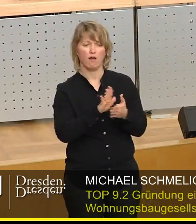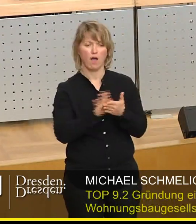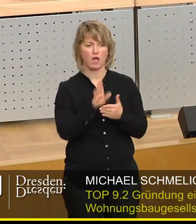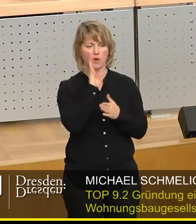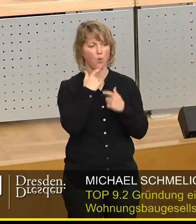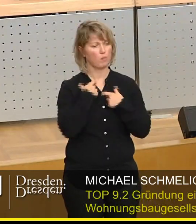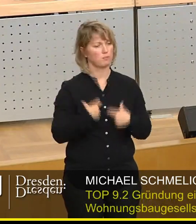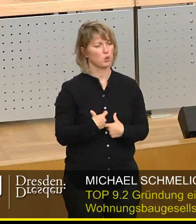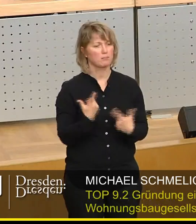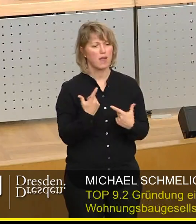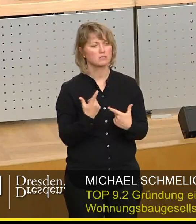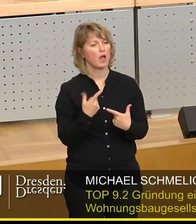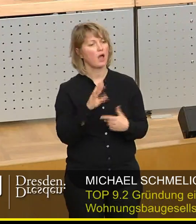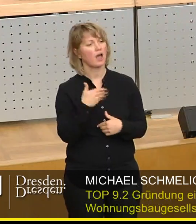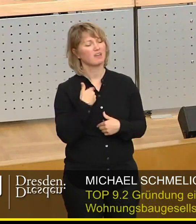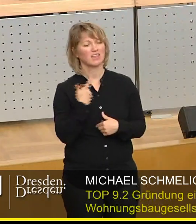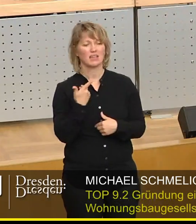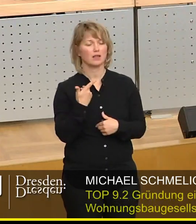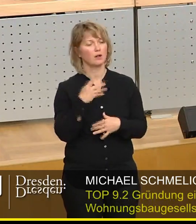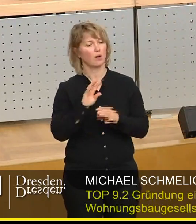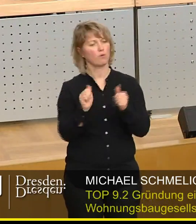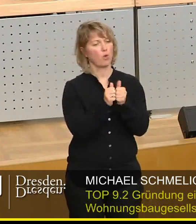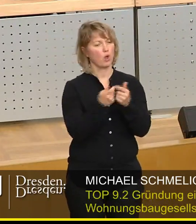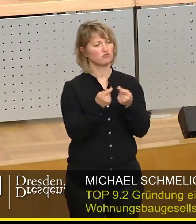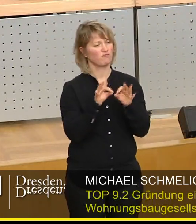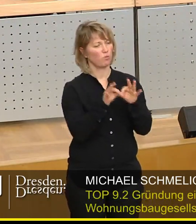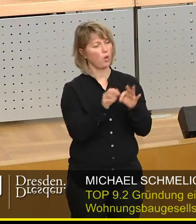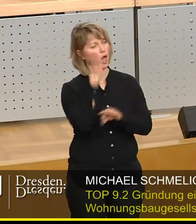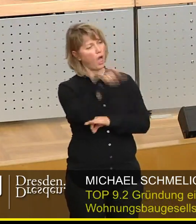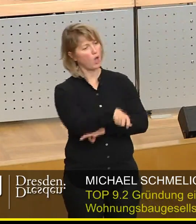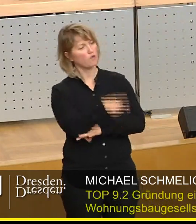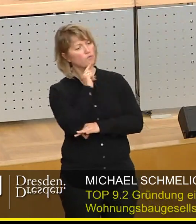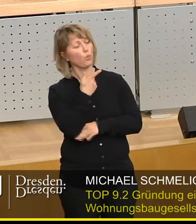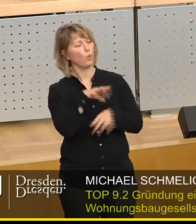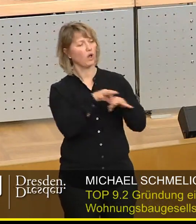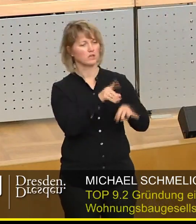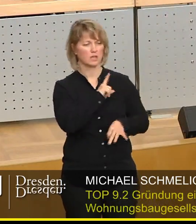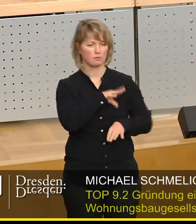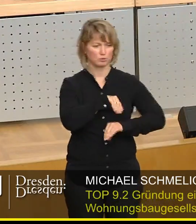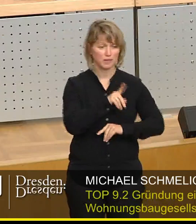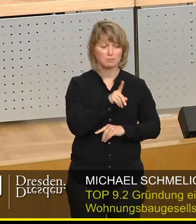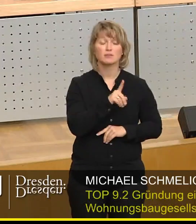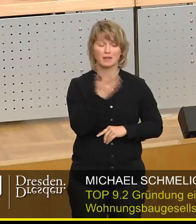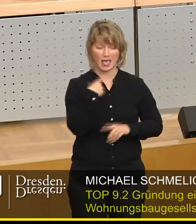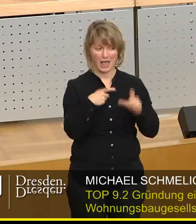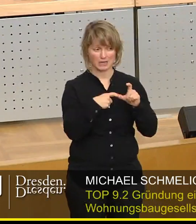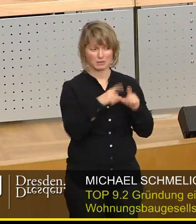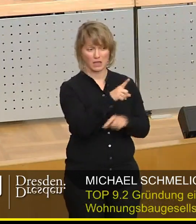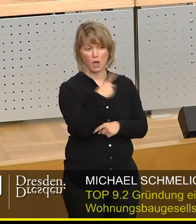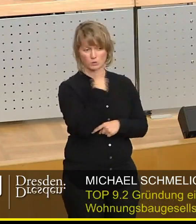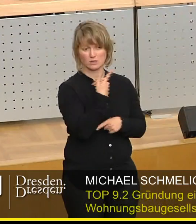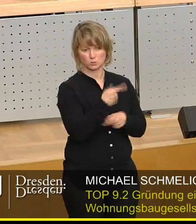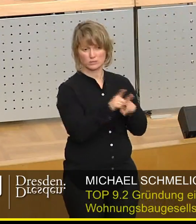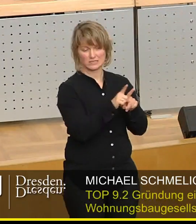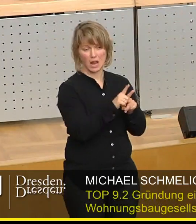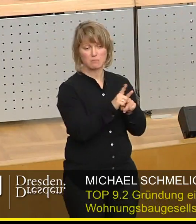wenn man so will, als Co-Geschäftsführer diese Gesellschaft führen kann. Diese Bedenken hat auch die SPD formuliert. Die Antwort darauf kann aber nicht sein, zu